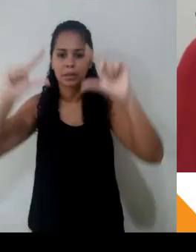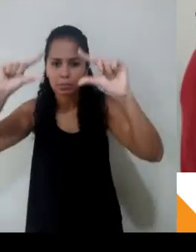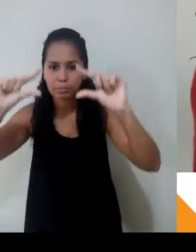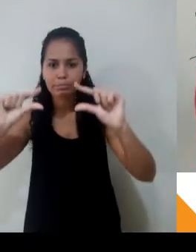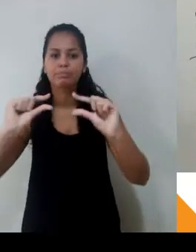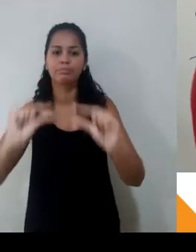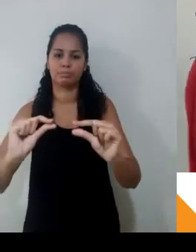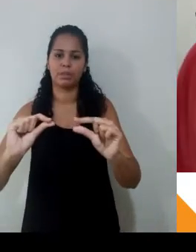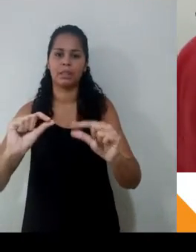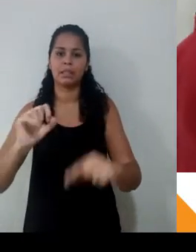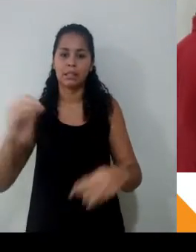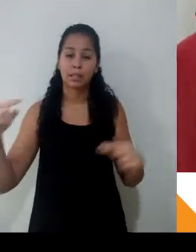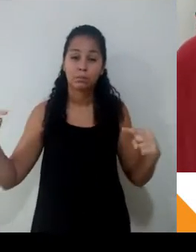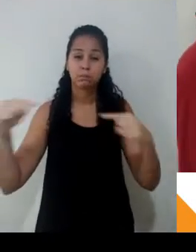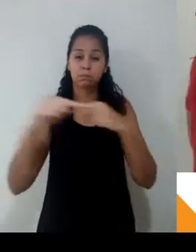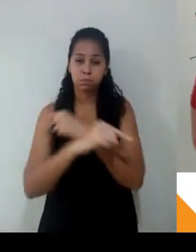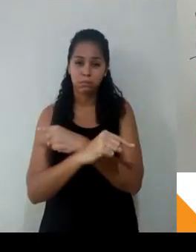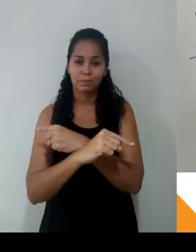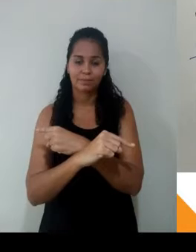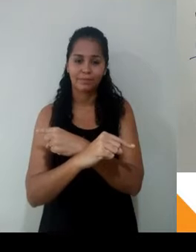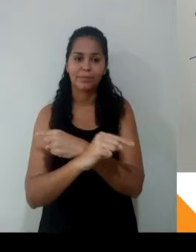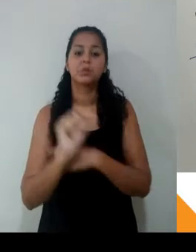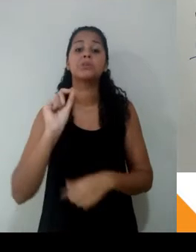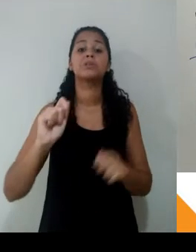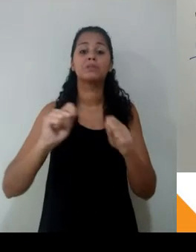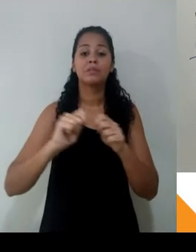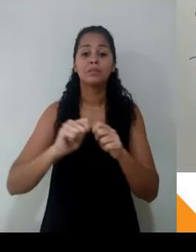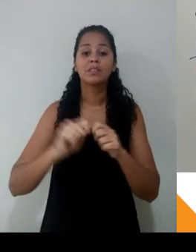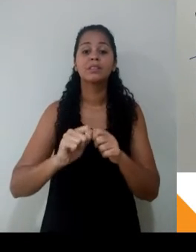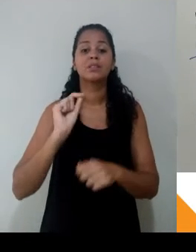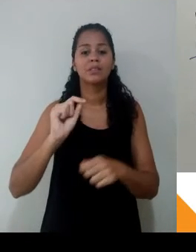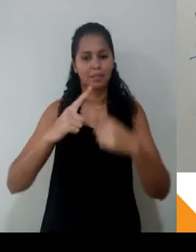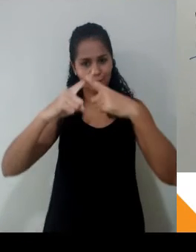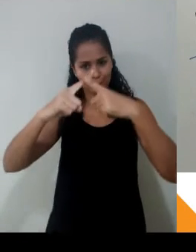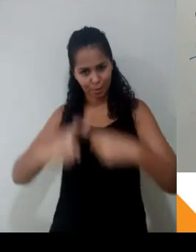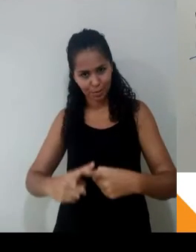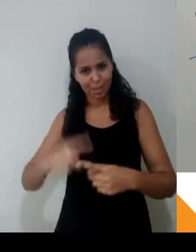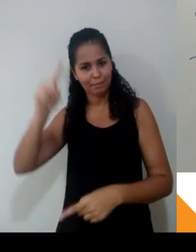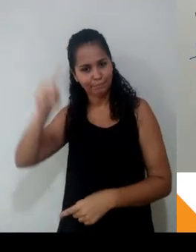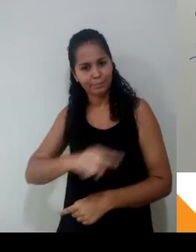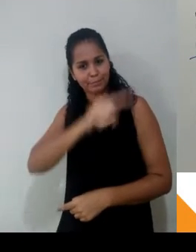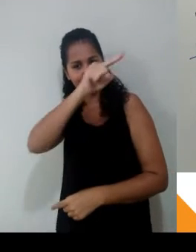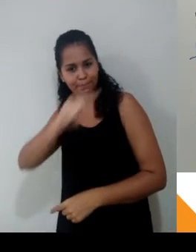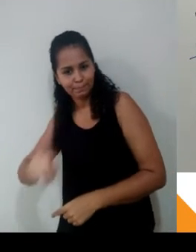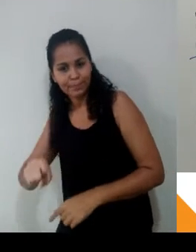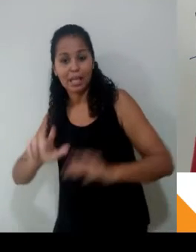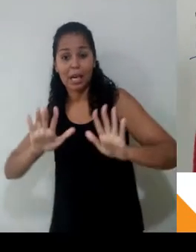multiplicar cruzado. Não, mas a gente tem um macetinho que dá pra safar, ó. A gente multiplica na paralela, tá bom?